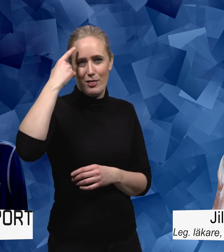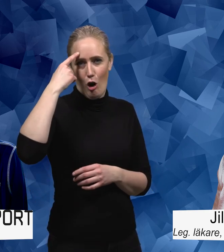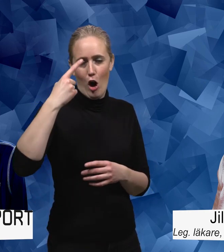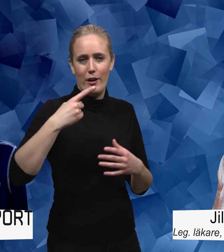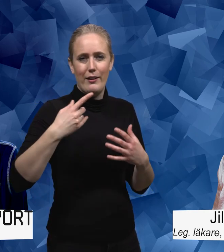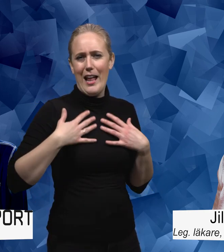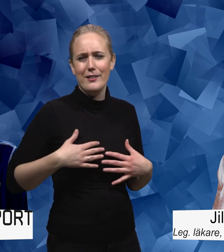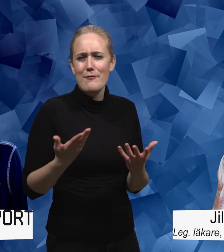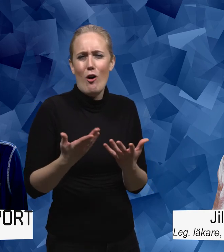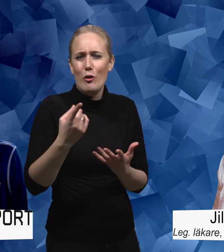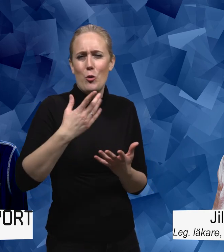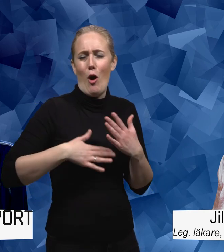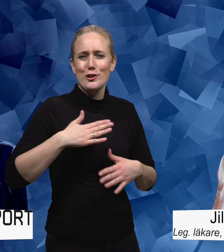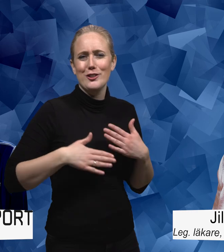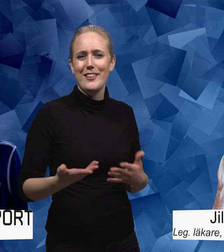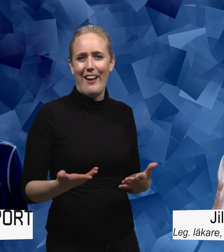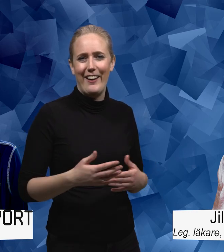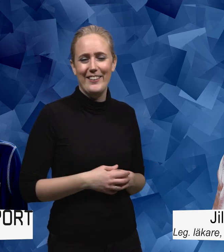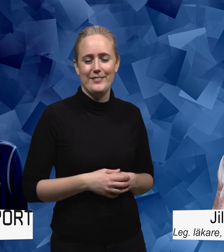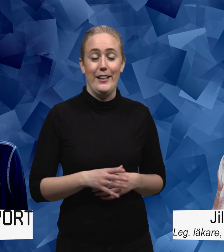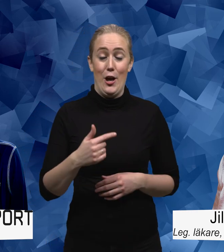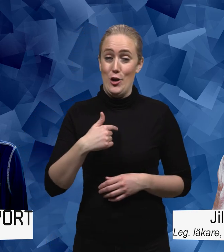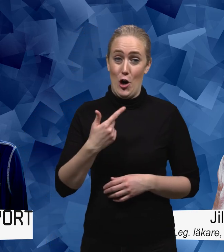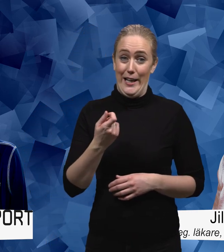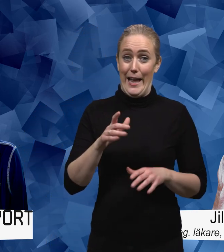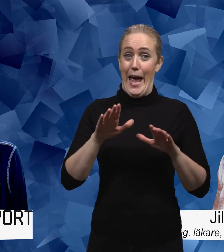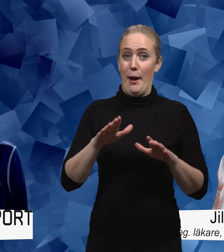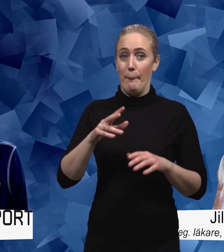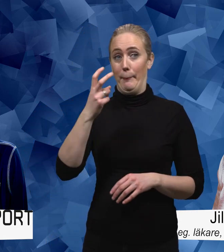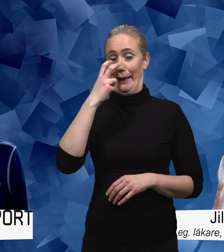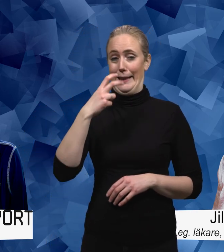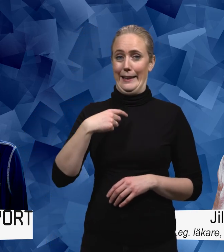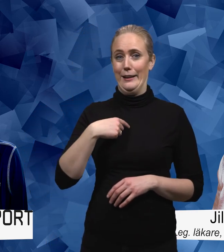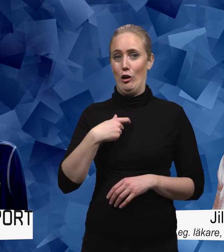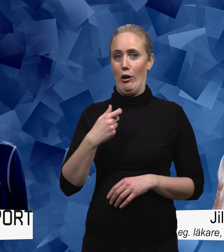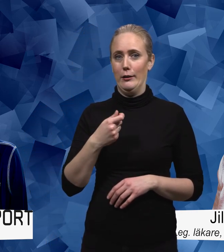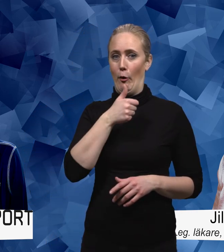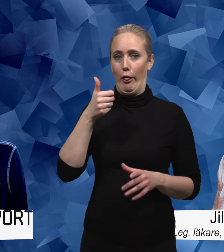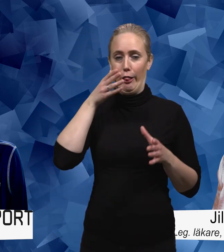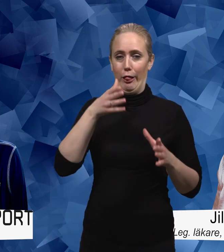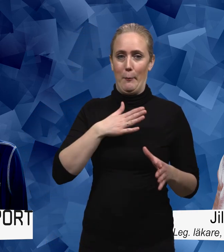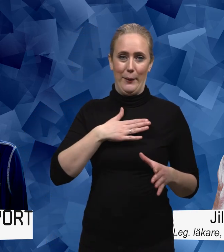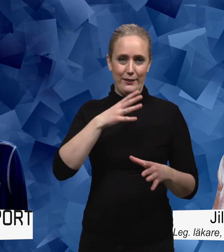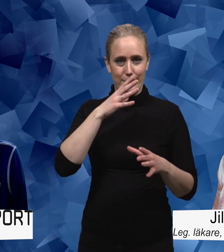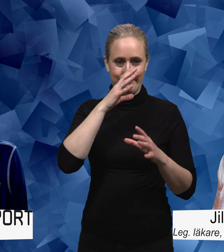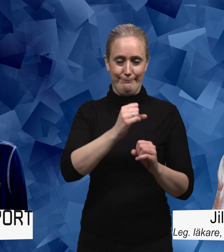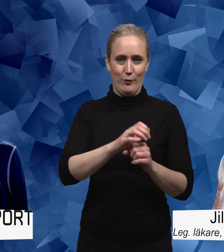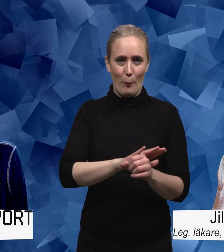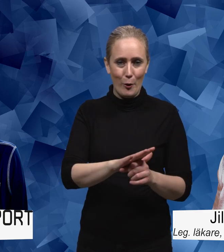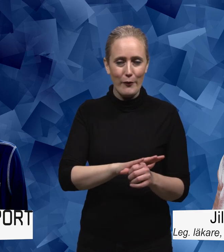skulle det vara jag är ju lite hemmablind och hemmakär om man får säga som så så då skulle jag faktiskt önska